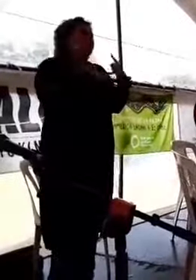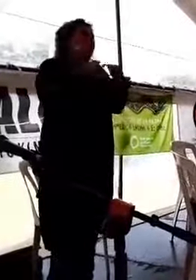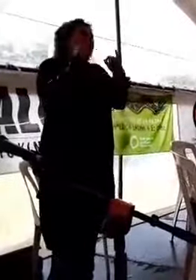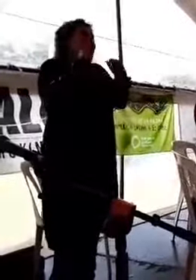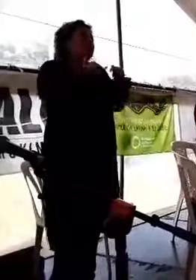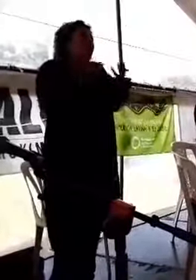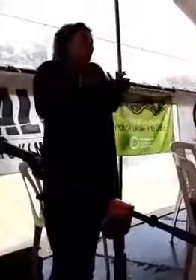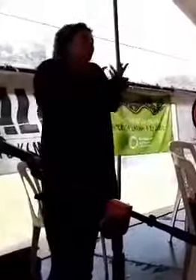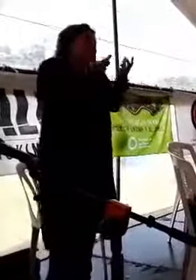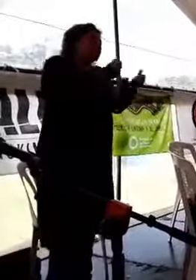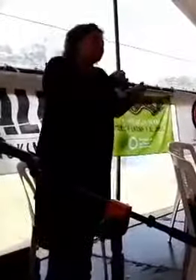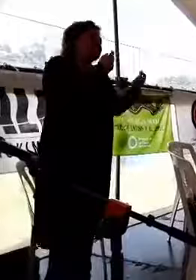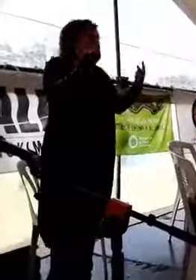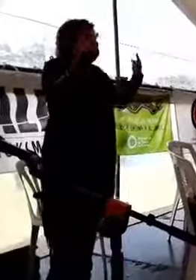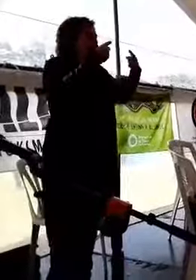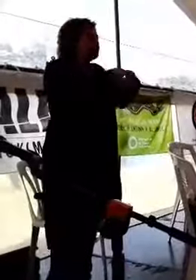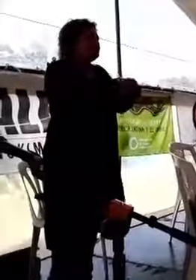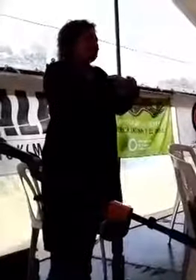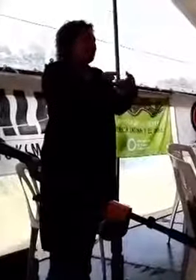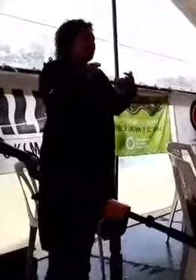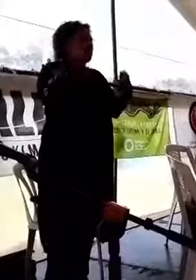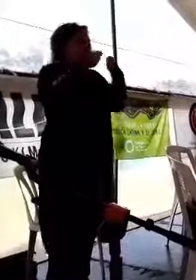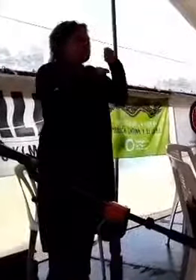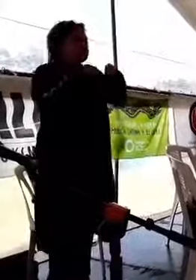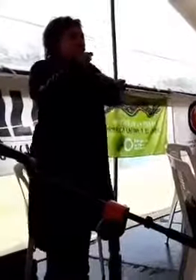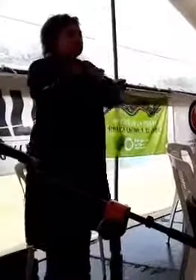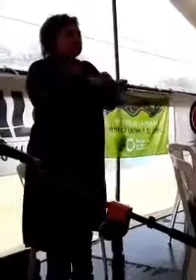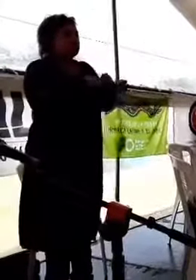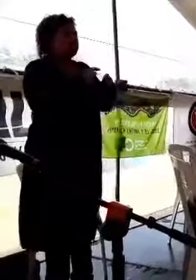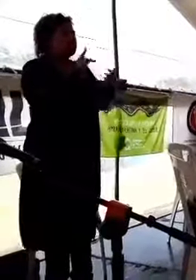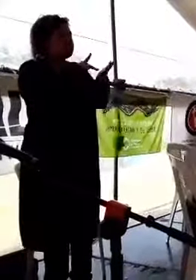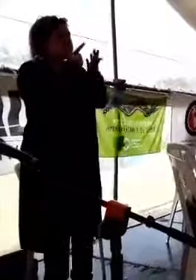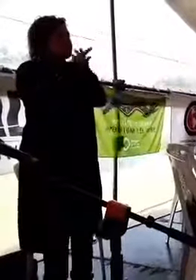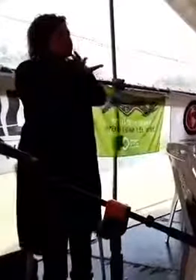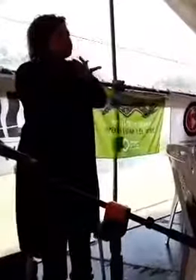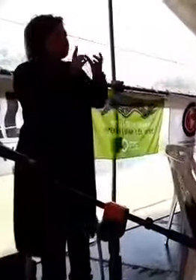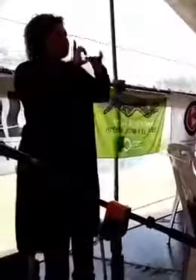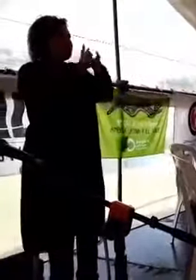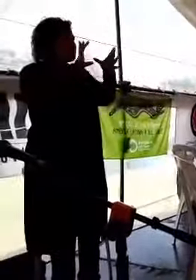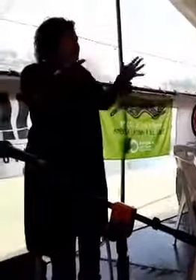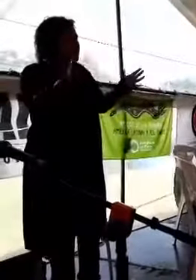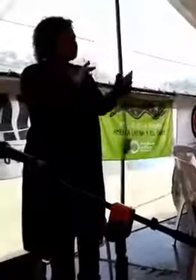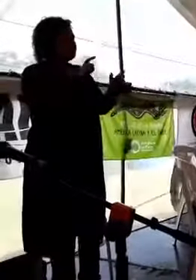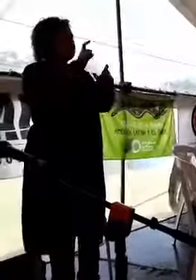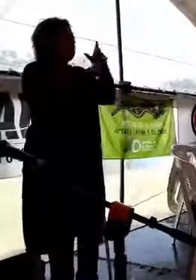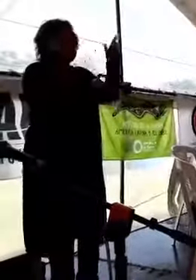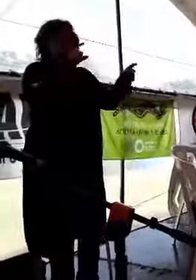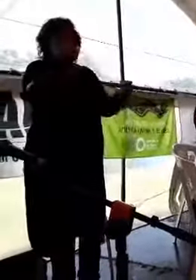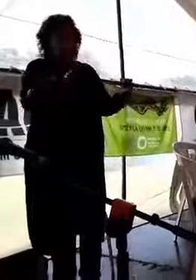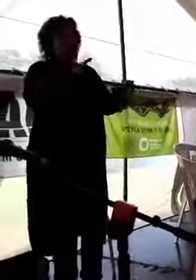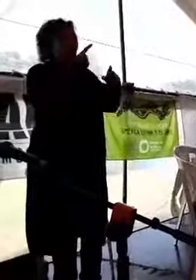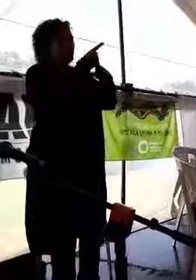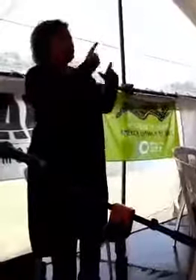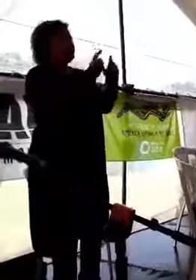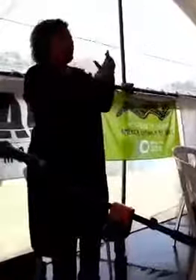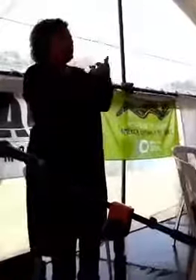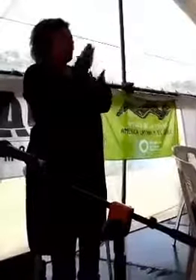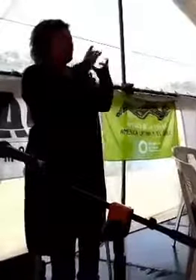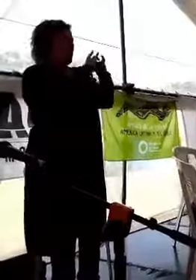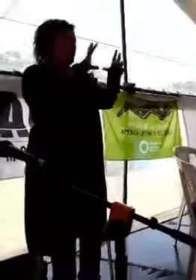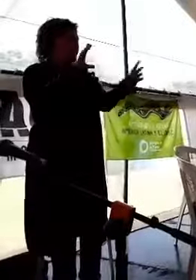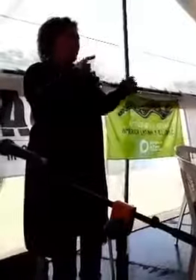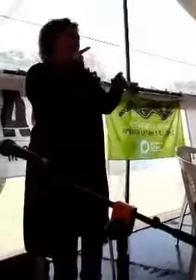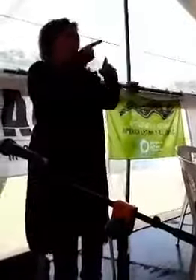contribuir para o debate, para a construção de projetos democráticos, populares, antineoliberais e